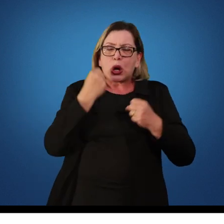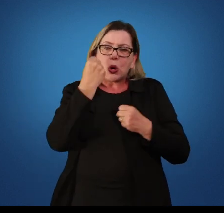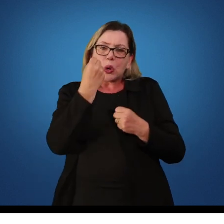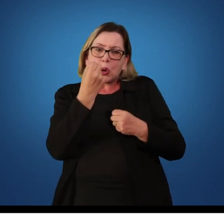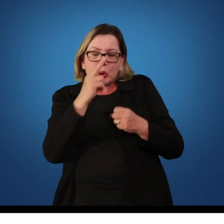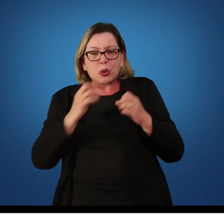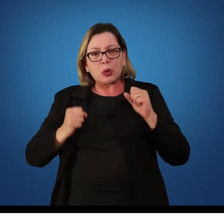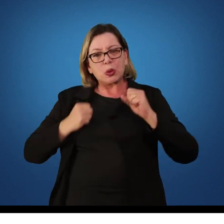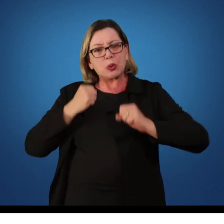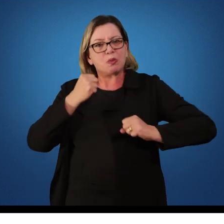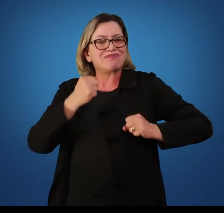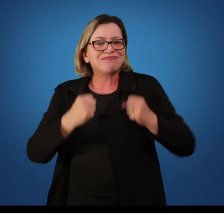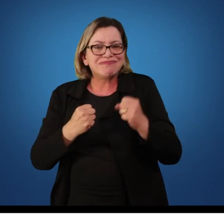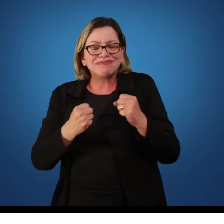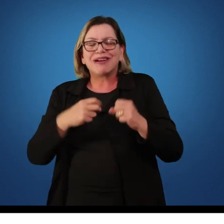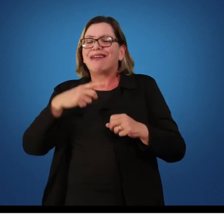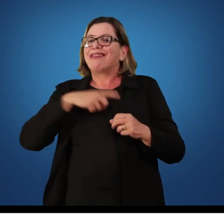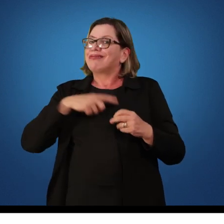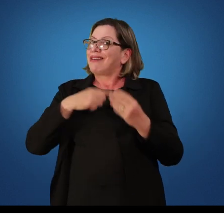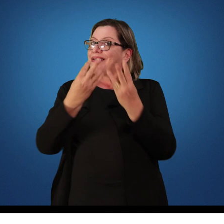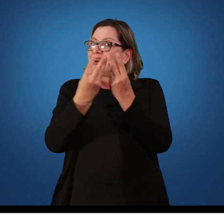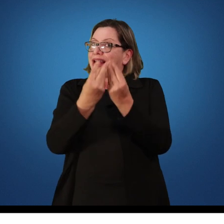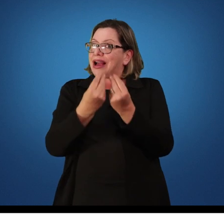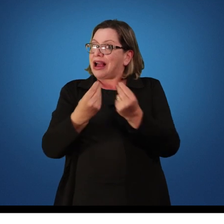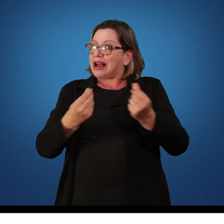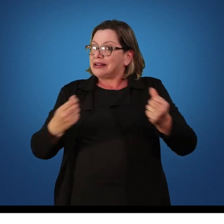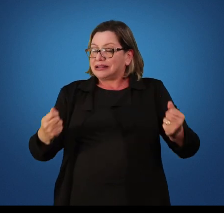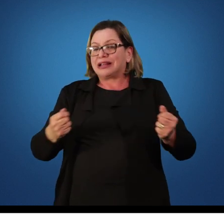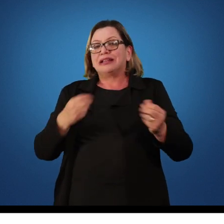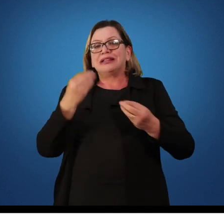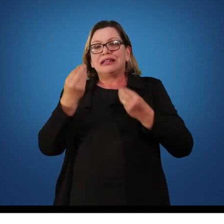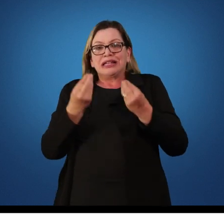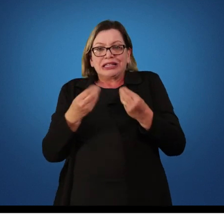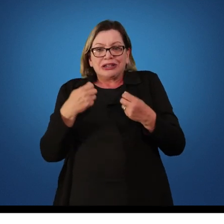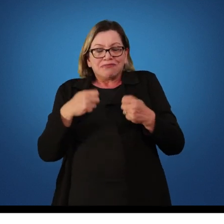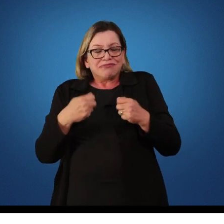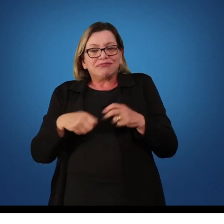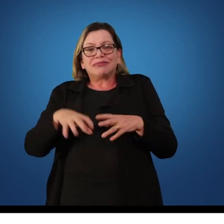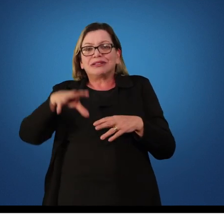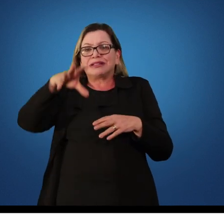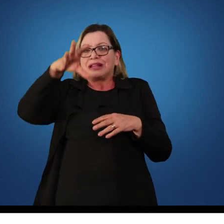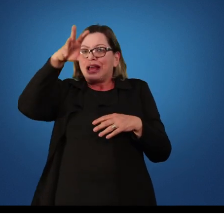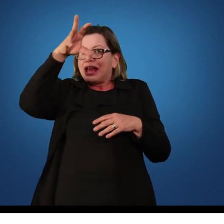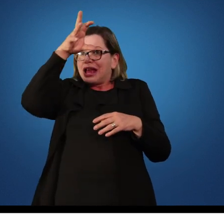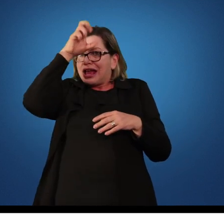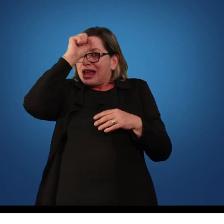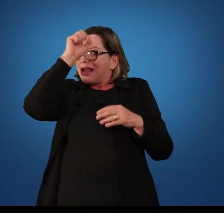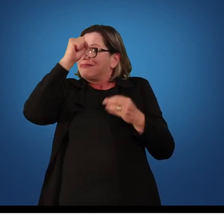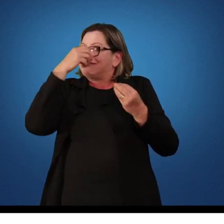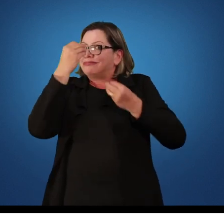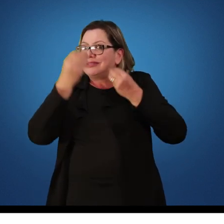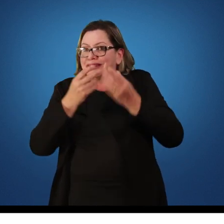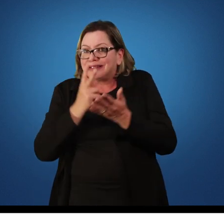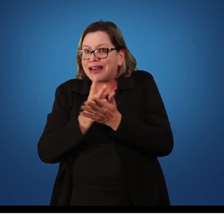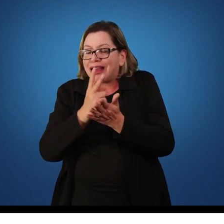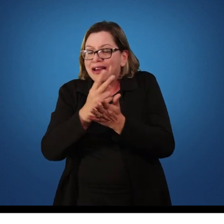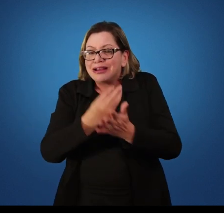saltar, tem algumas habilidades que se não formos expostos ao longo da vida, não vamos